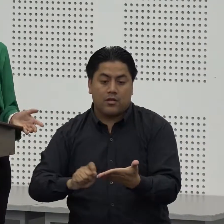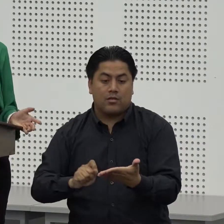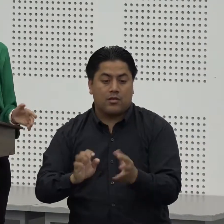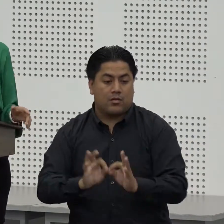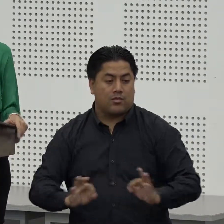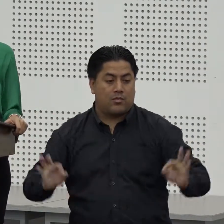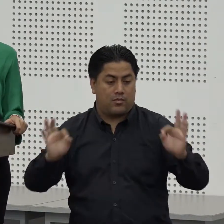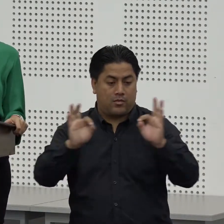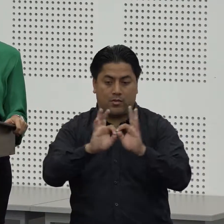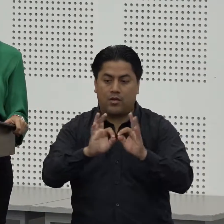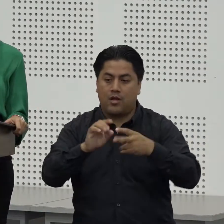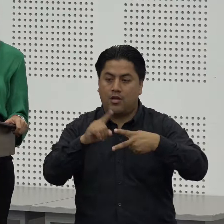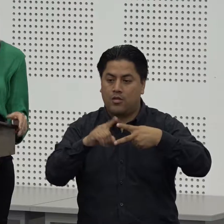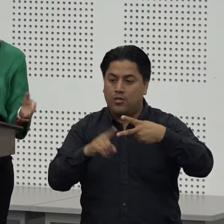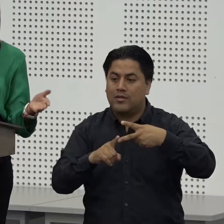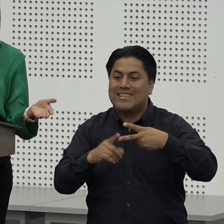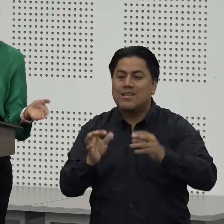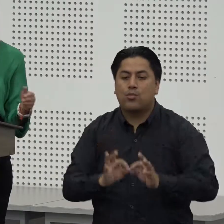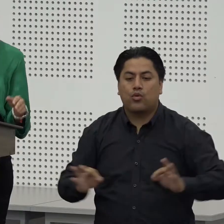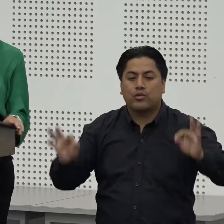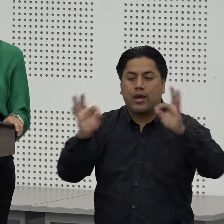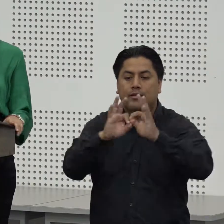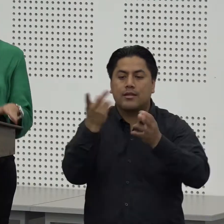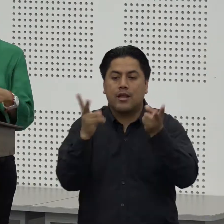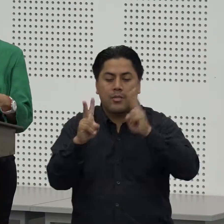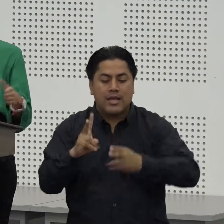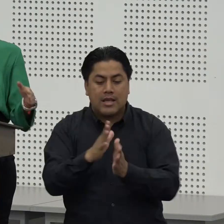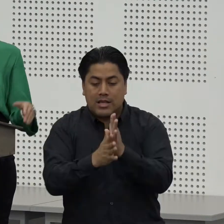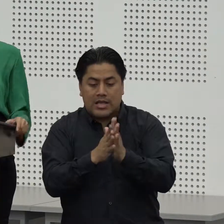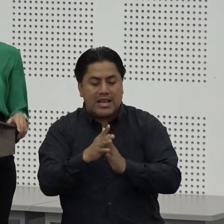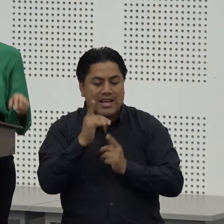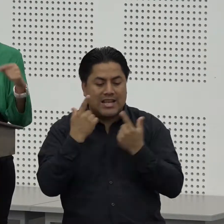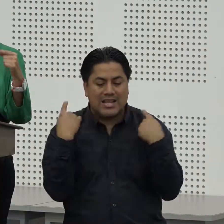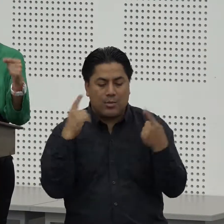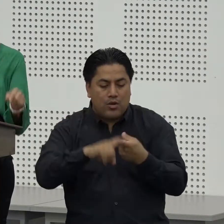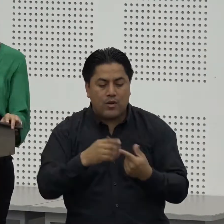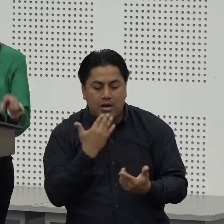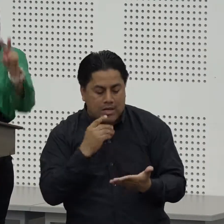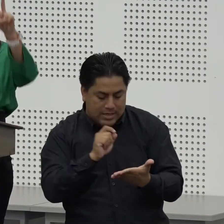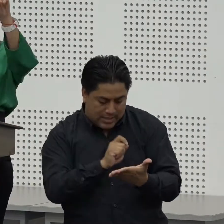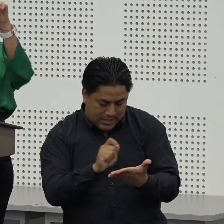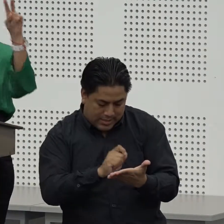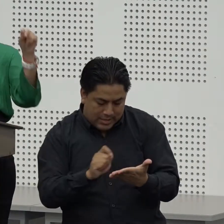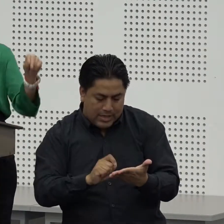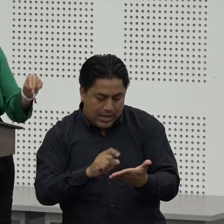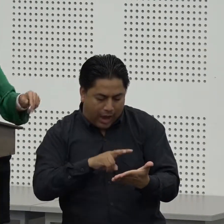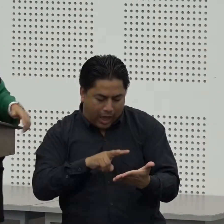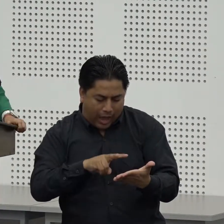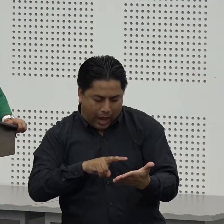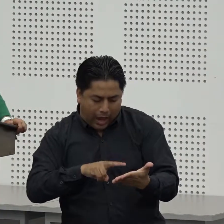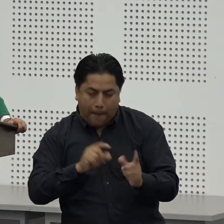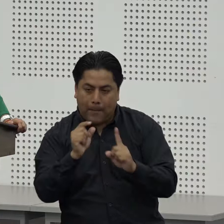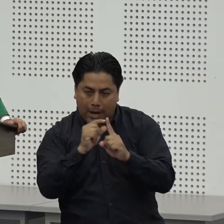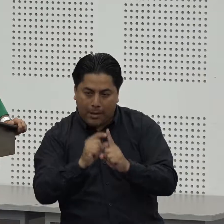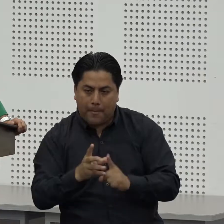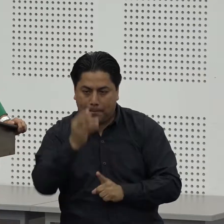especialmente lo que es lectoescritura que es otra manera de aprender permanentemente siguiente que me quedan dos minutos